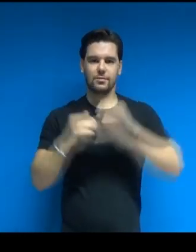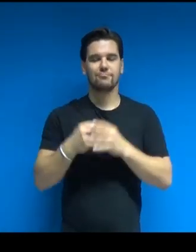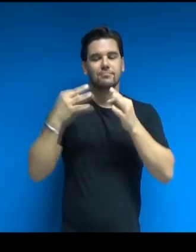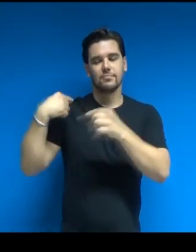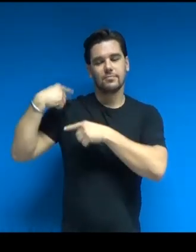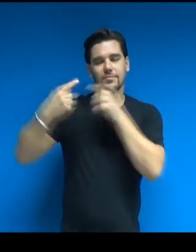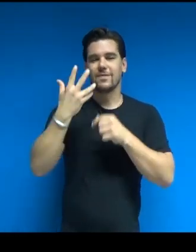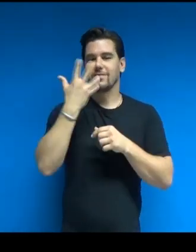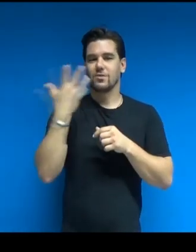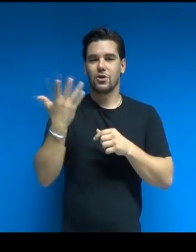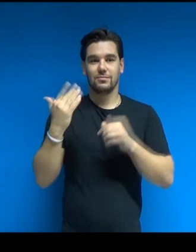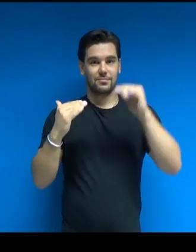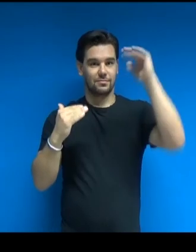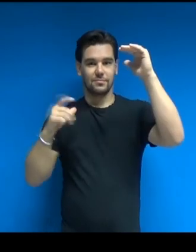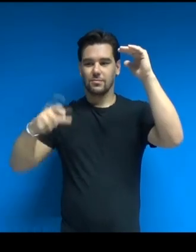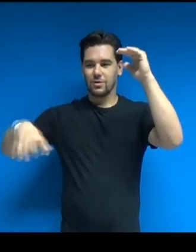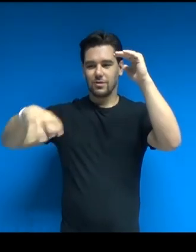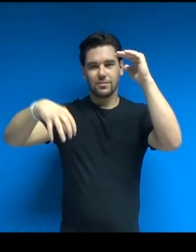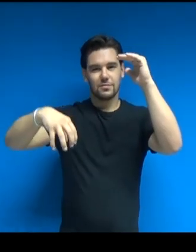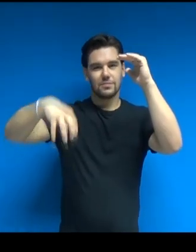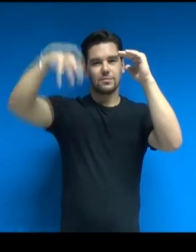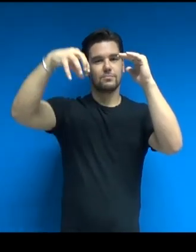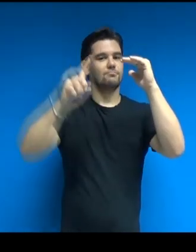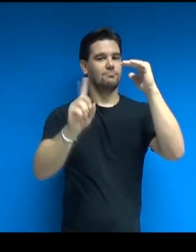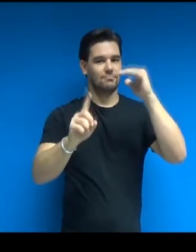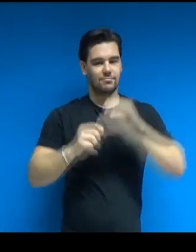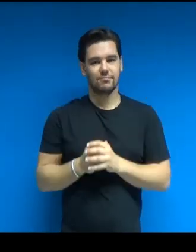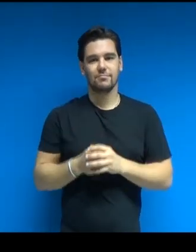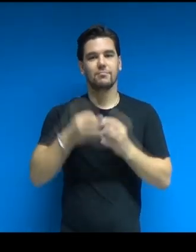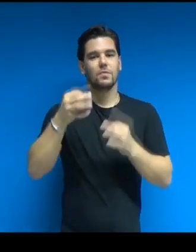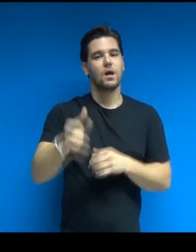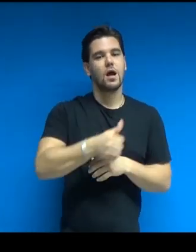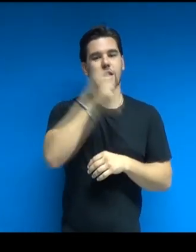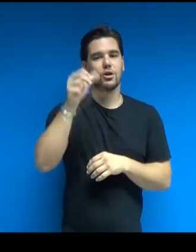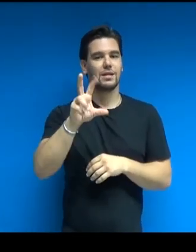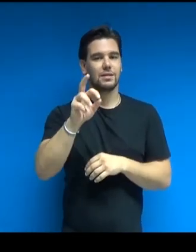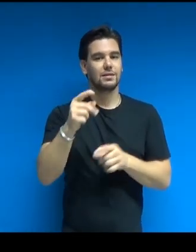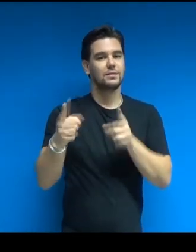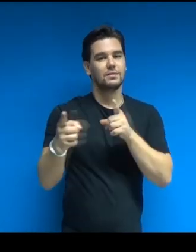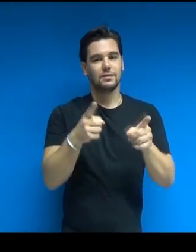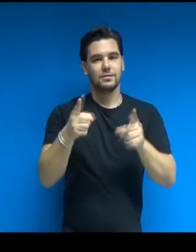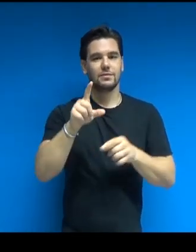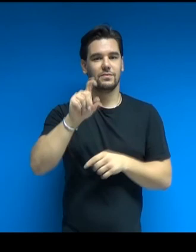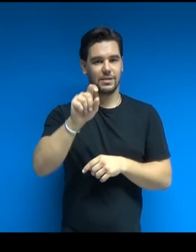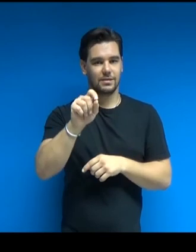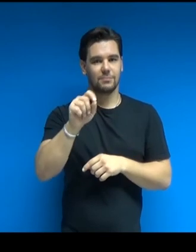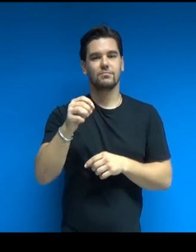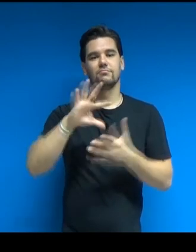nessuna opera umana potesse stare più in alto della madonnina, venne trasformata in legge